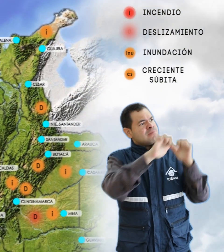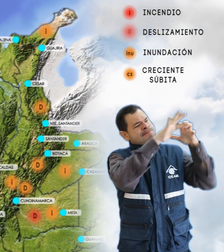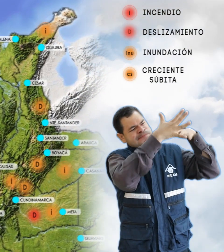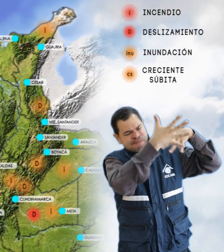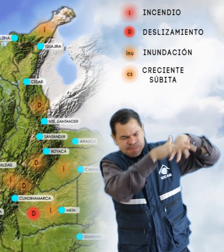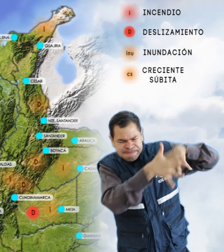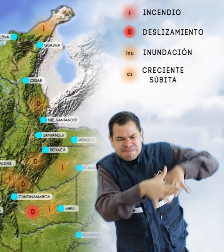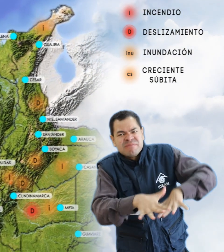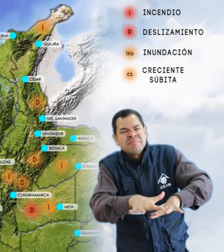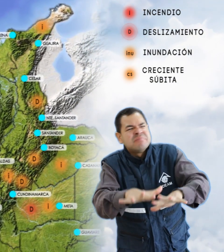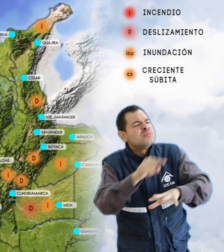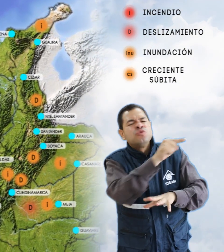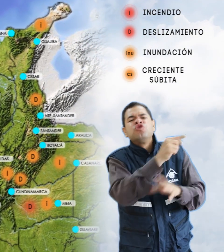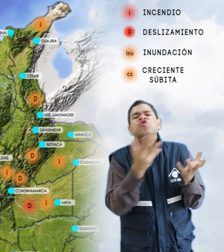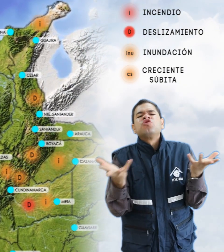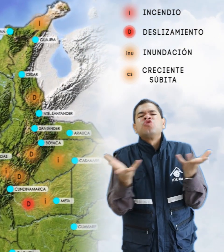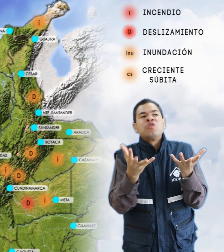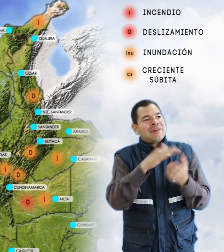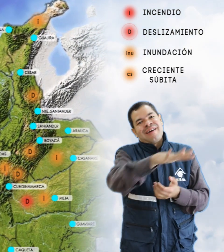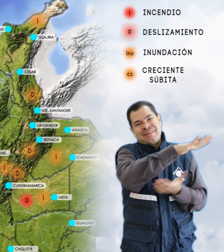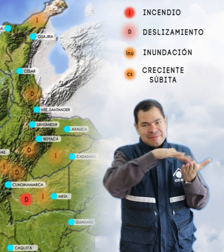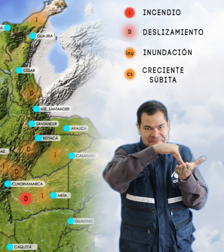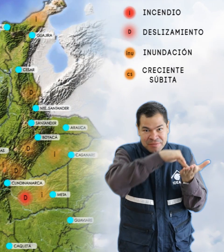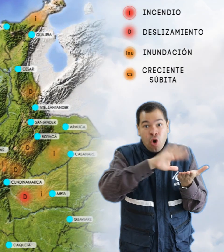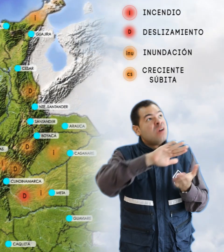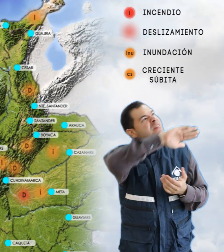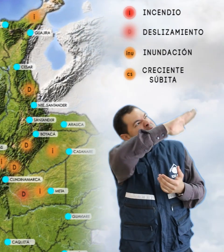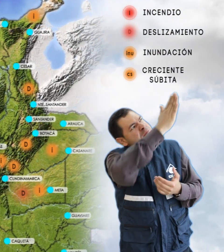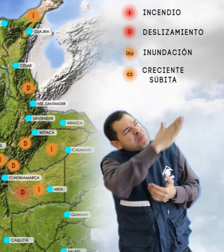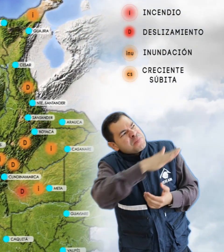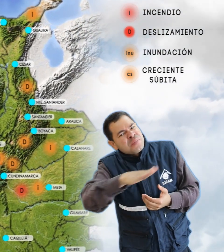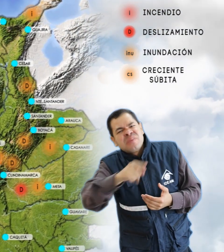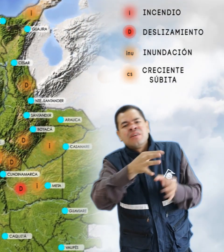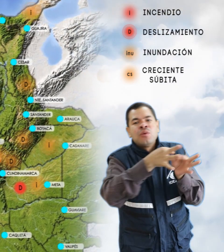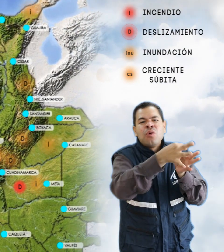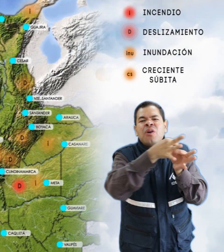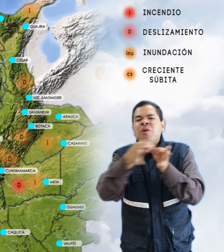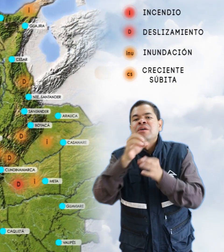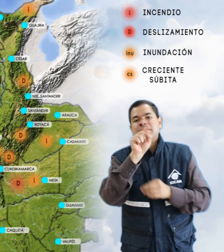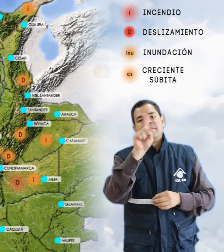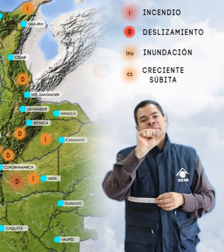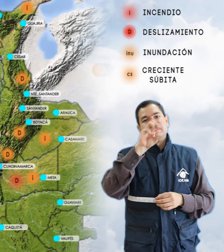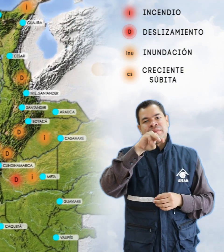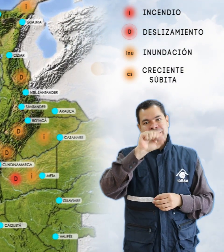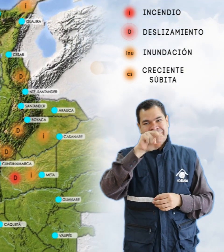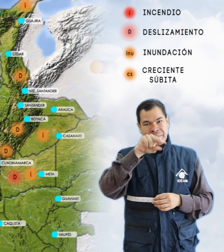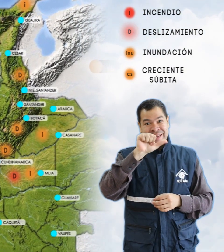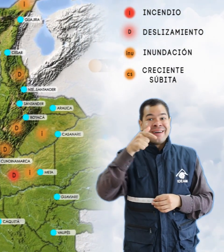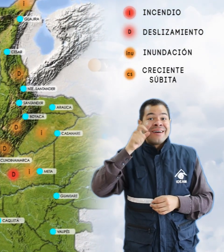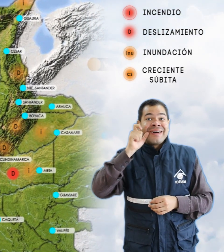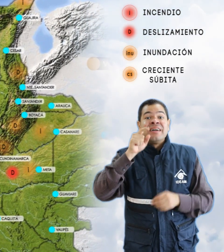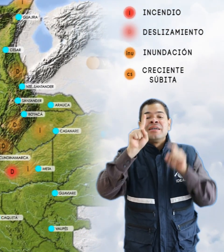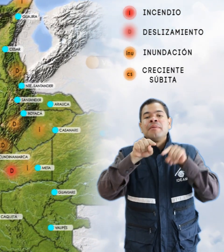deslizamientos de tierra en sectores inestables o de alta pendiente localizados en los municipios de Samaná, en Caldas